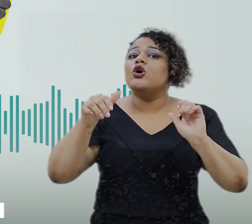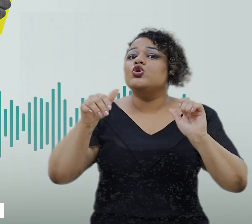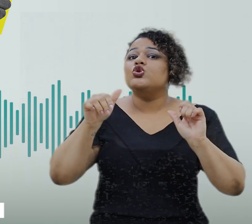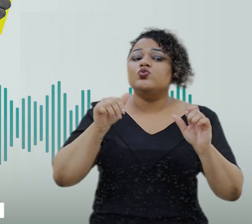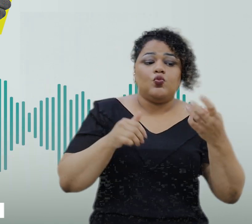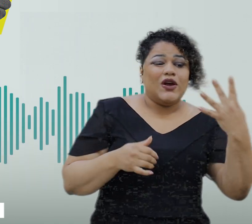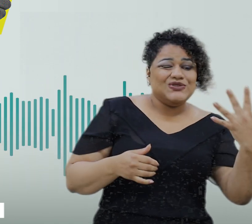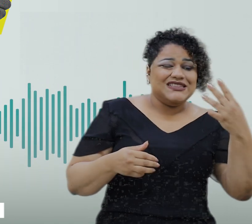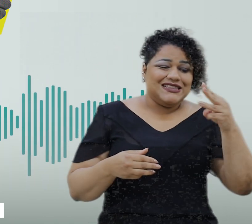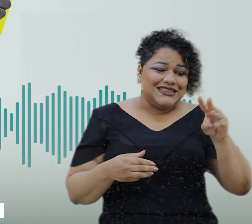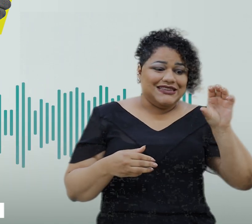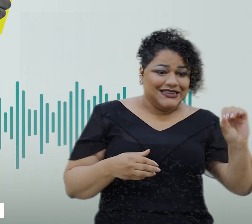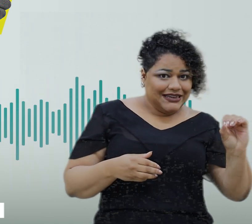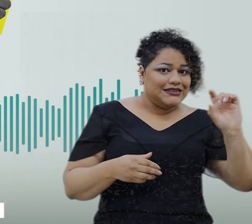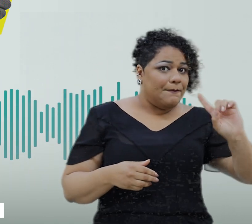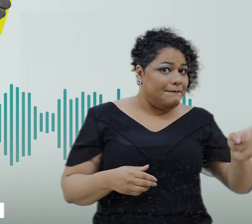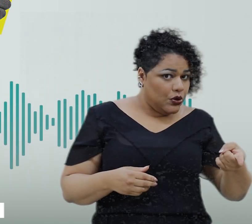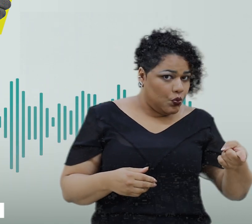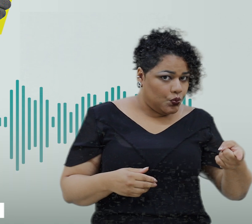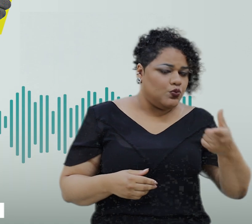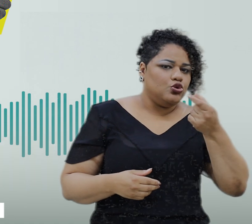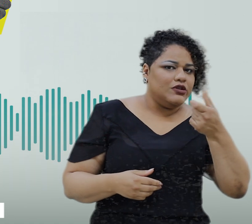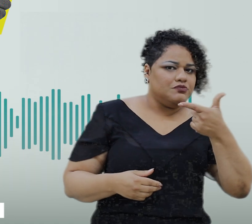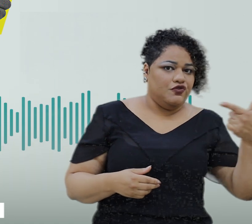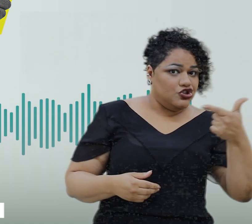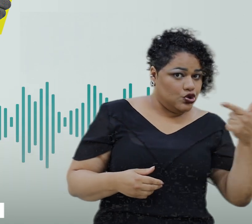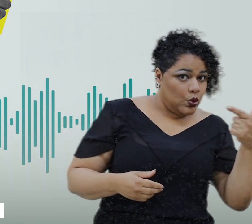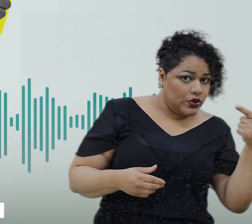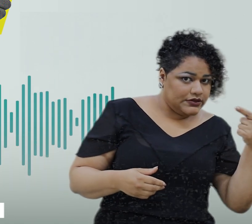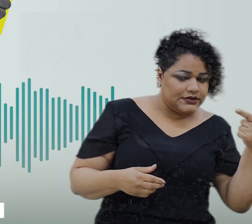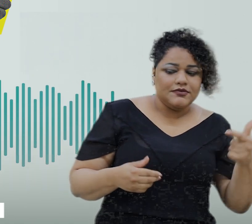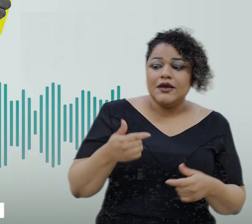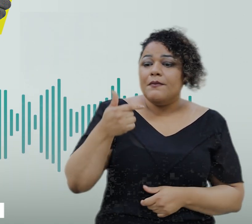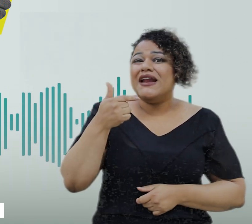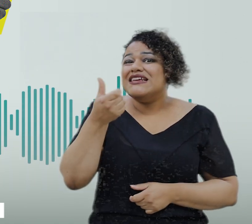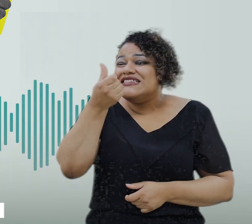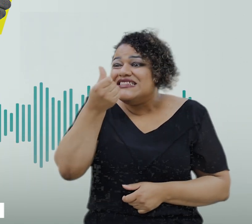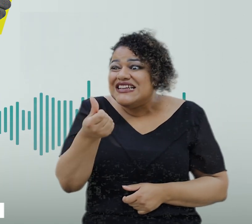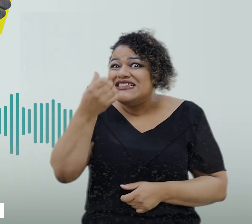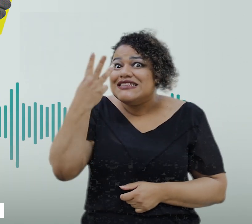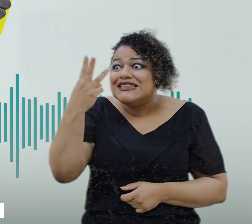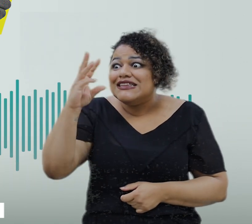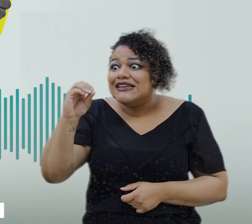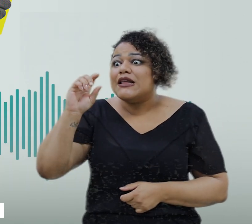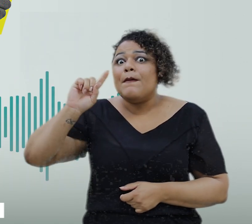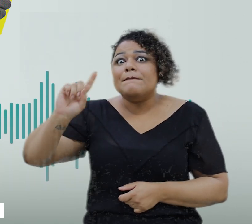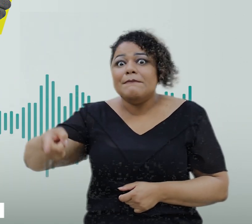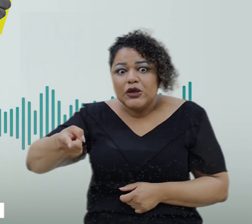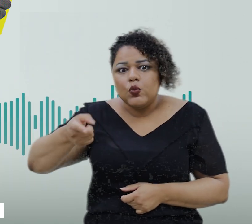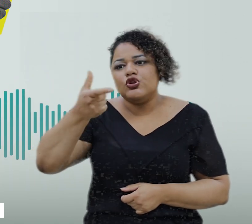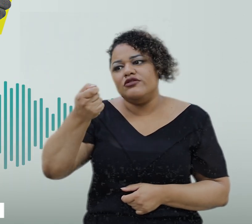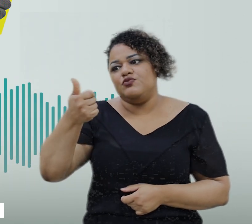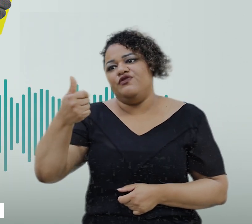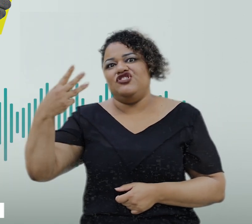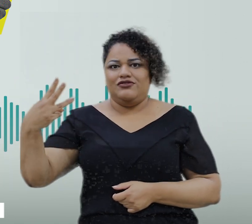passou de 430 mil em 2022 para mais de 630 mil em